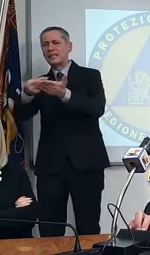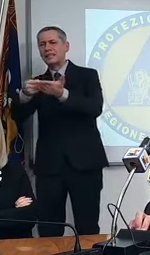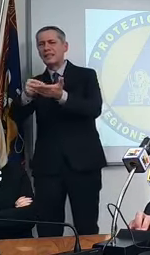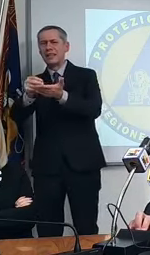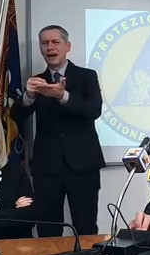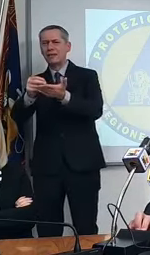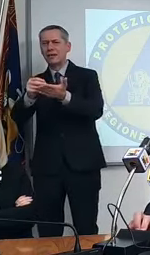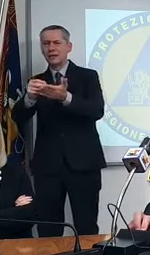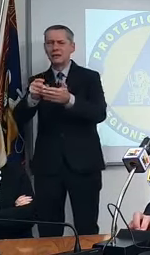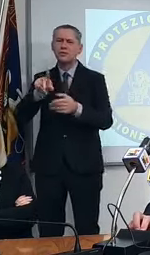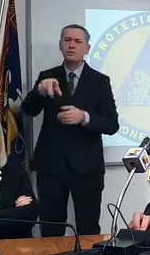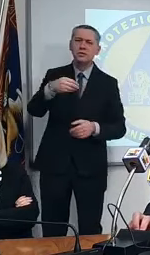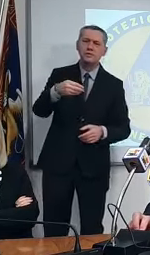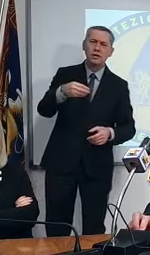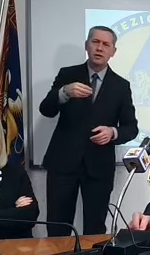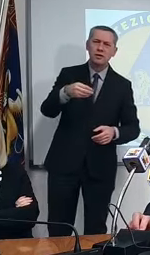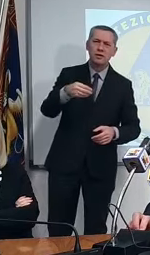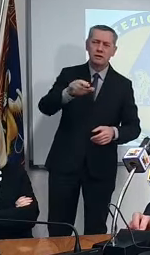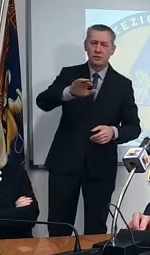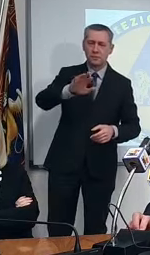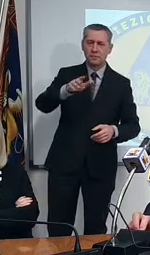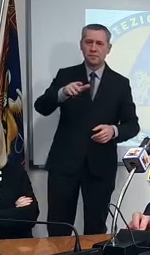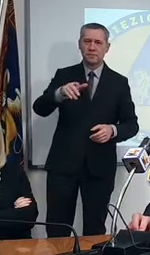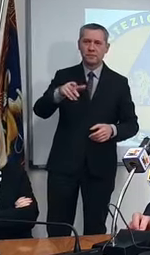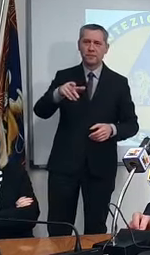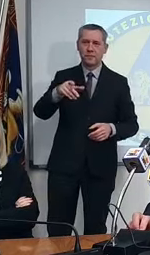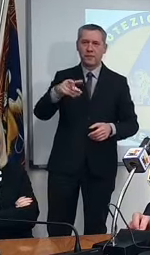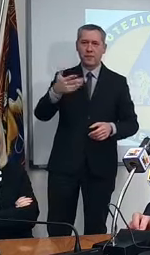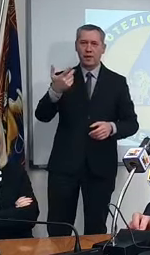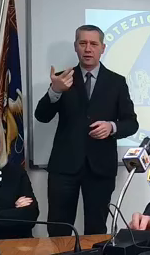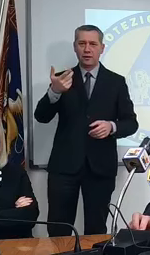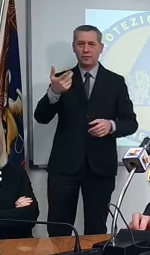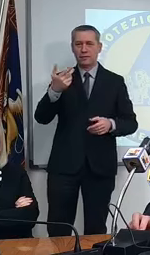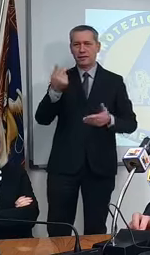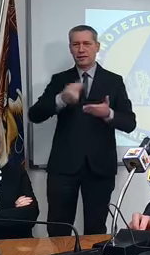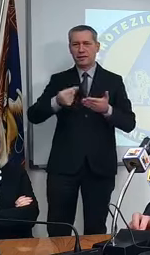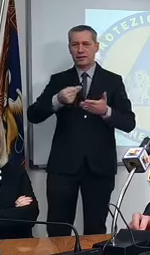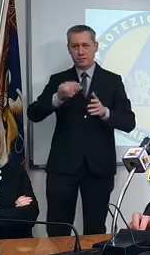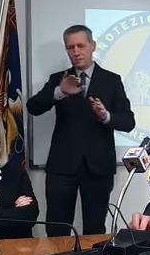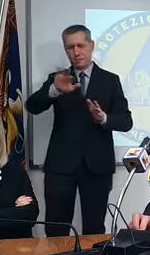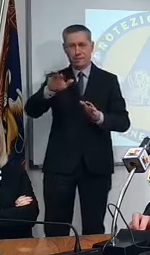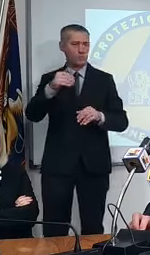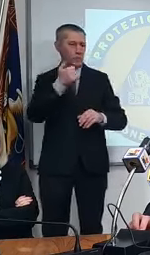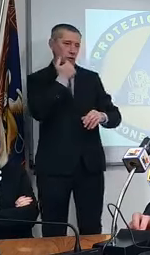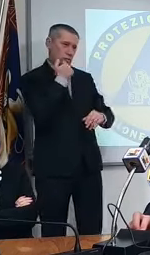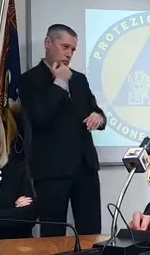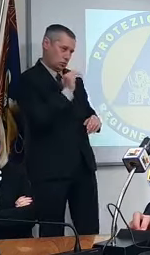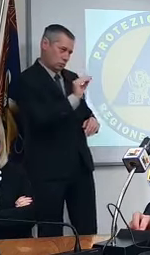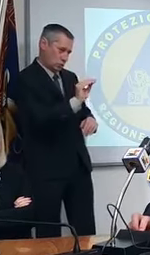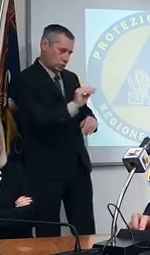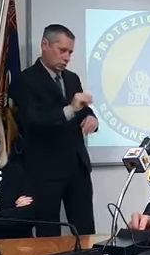quadro sta facendo faremmo la mostra con i bambini insieme no dicevo scusate